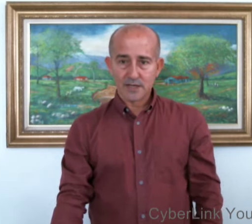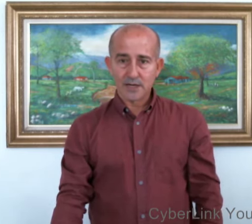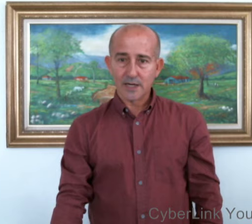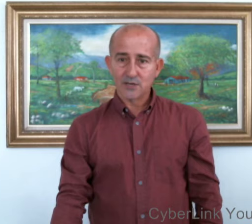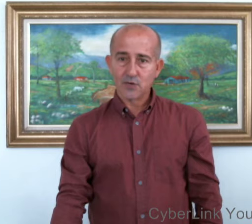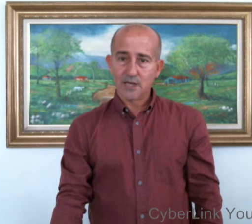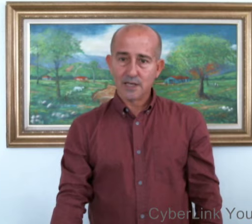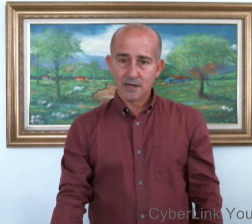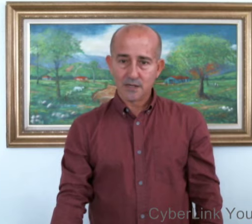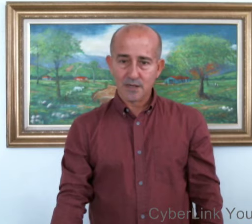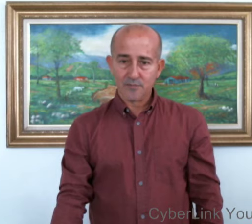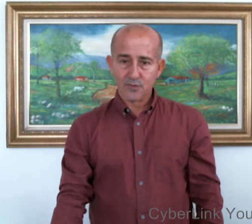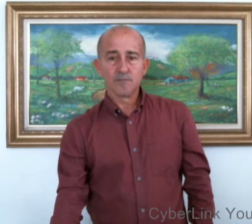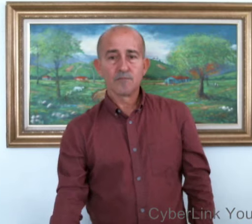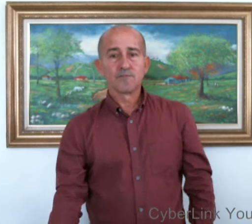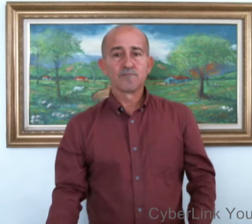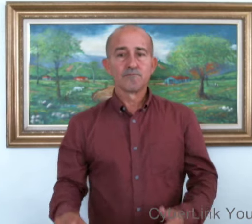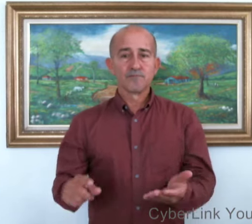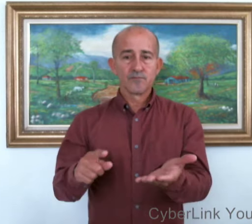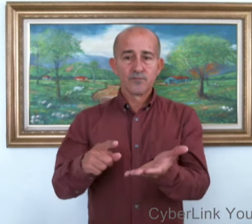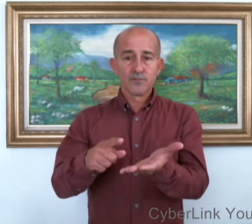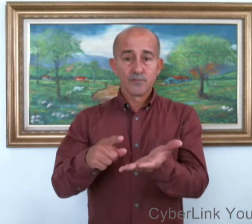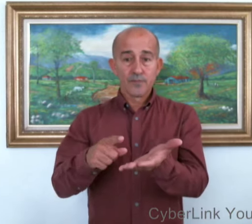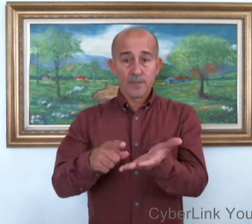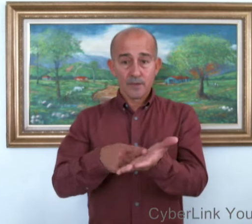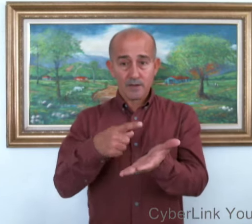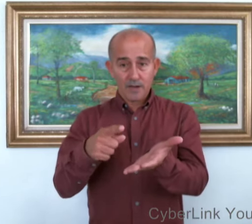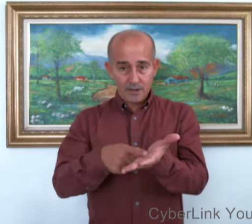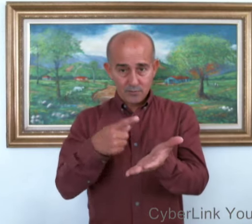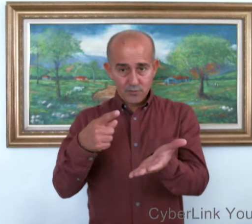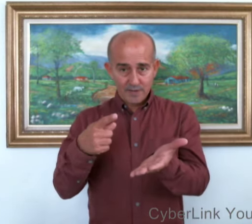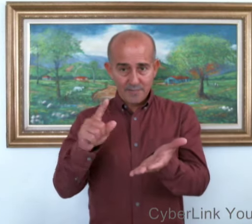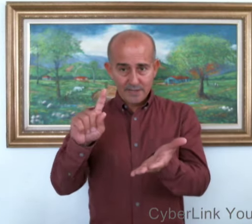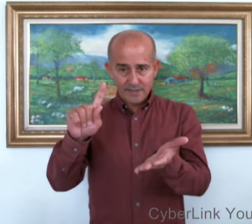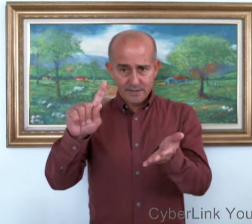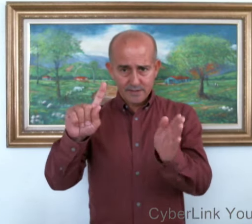están relacionadas al tiempo. Algunas veces.